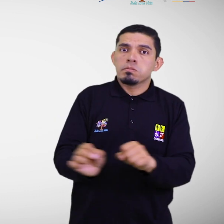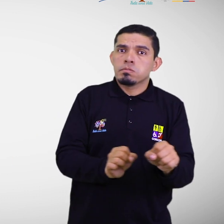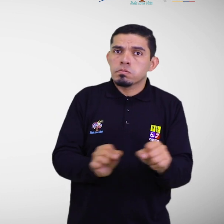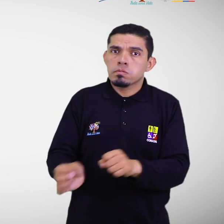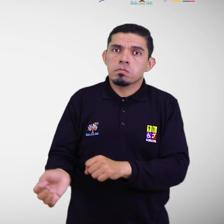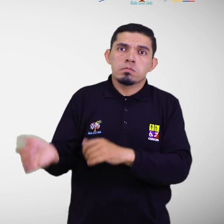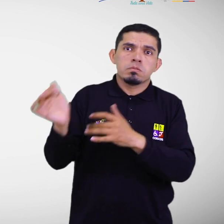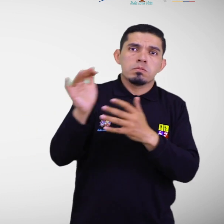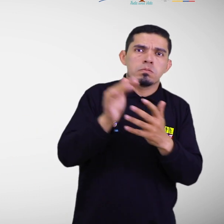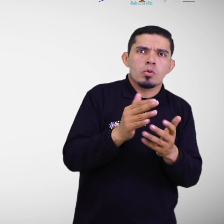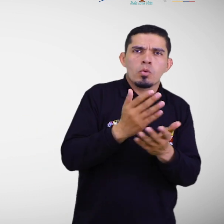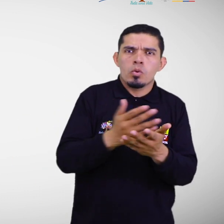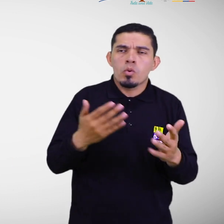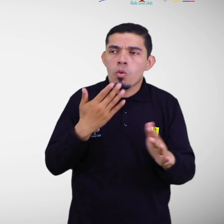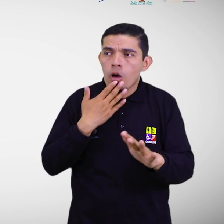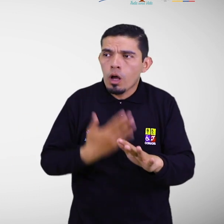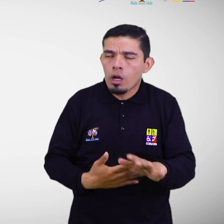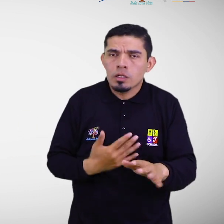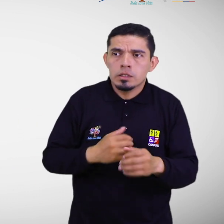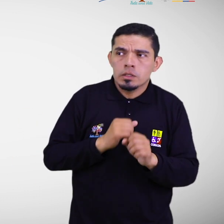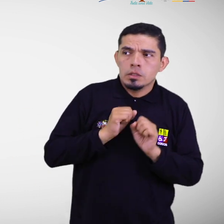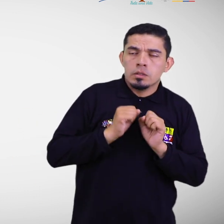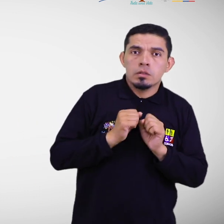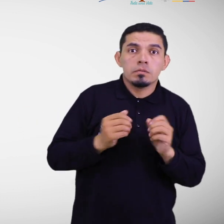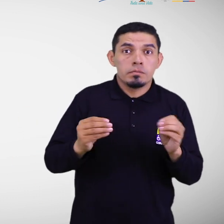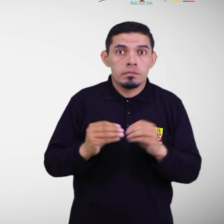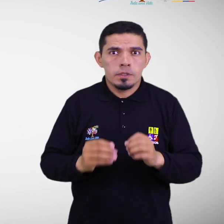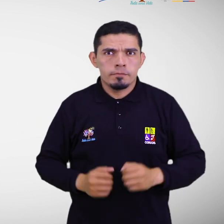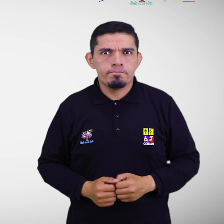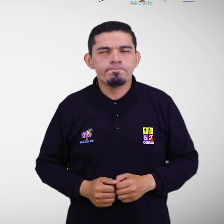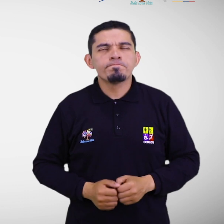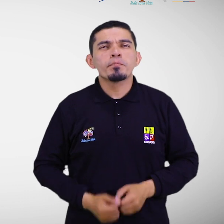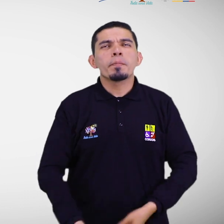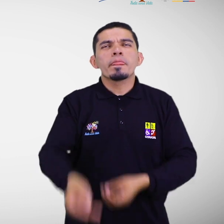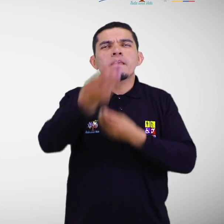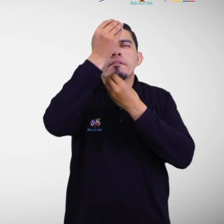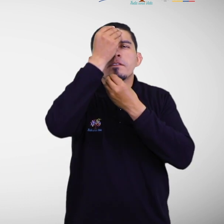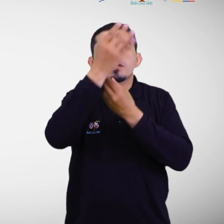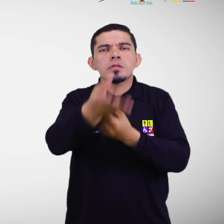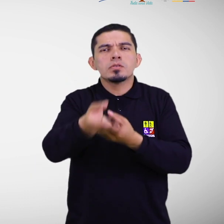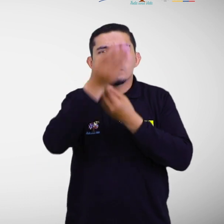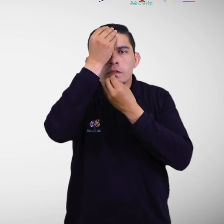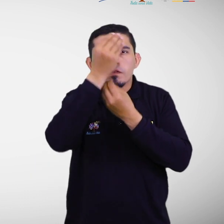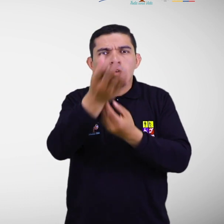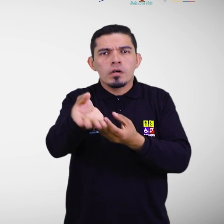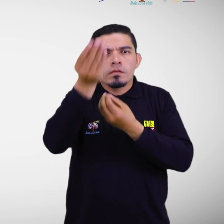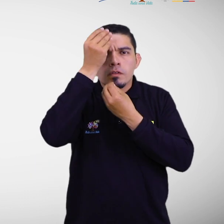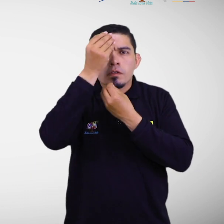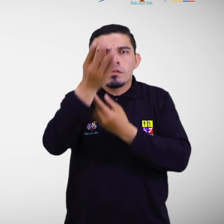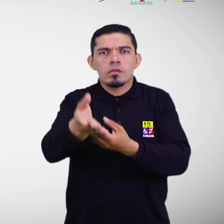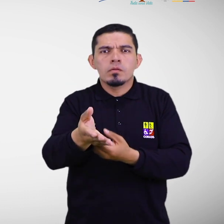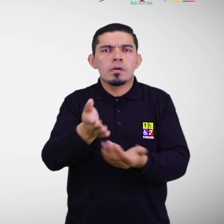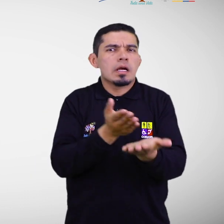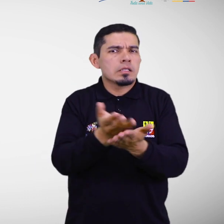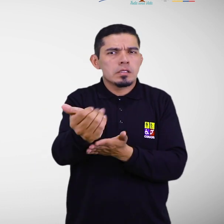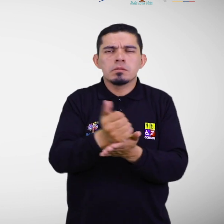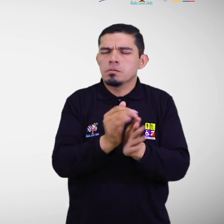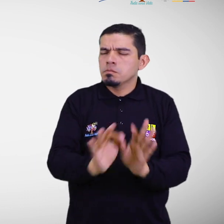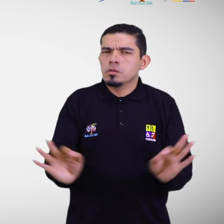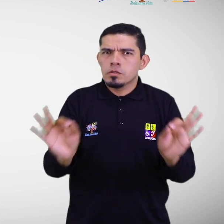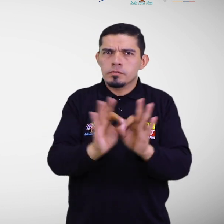afectaciones en la población. Socialización de la información relacionada al evento, de manera accesible.